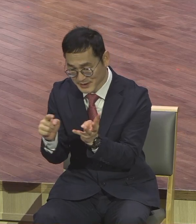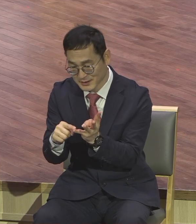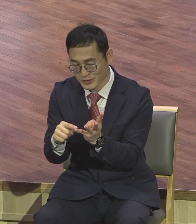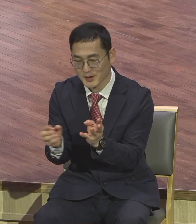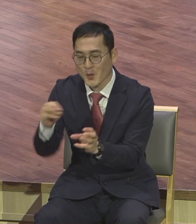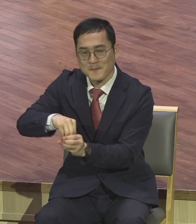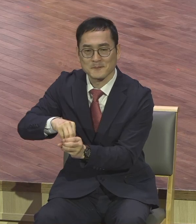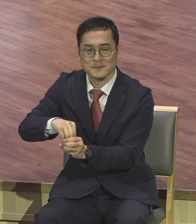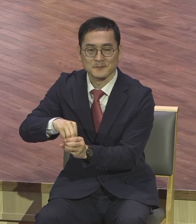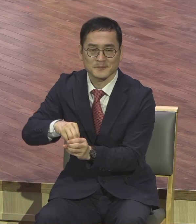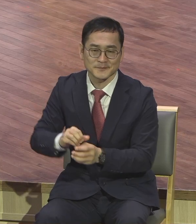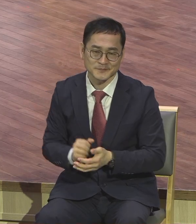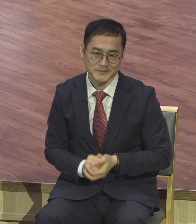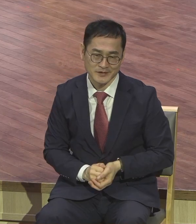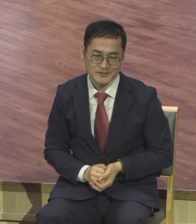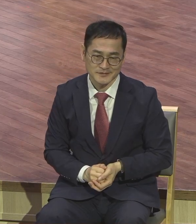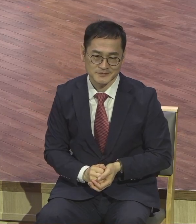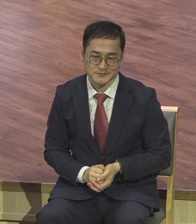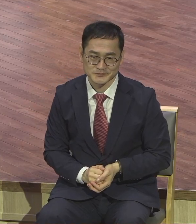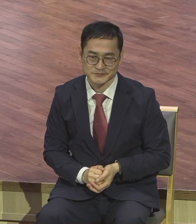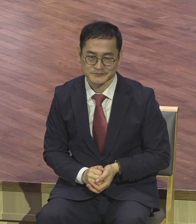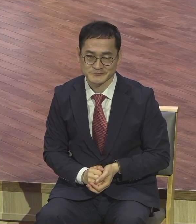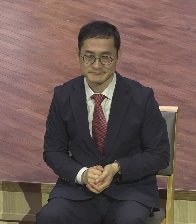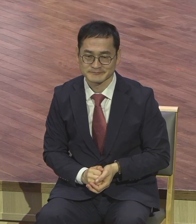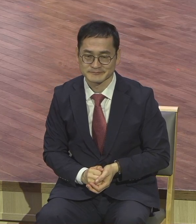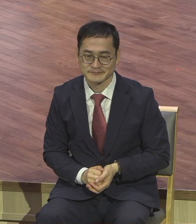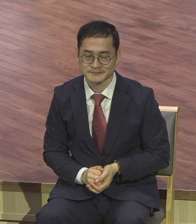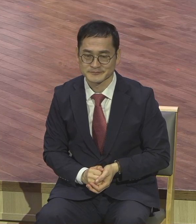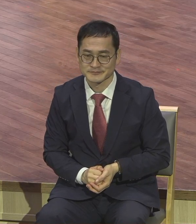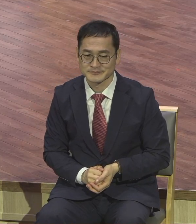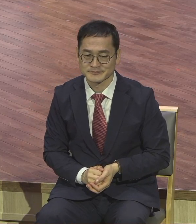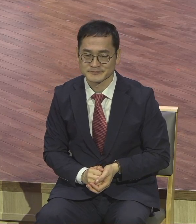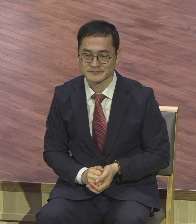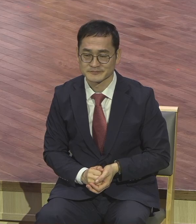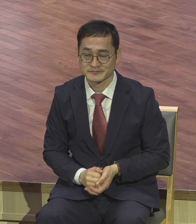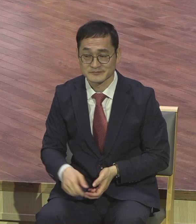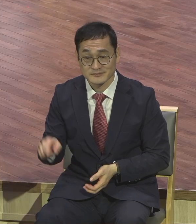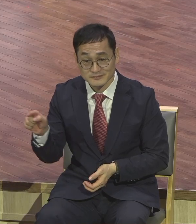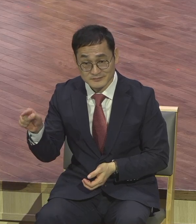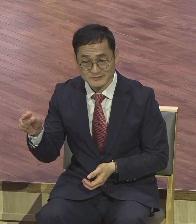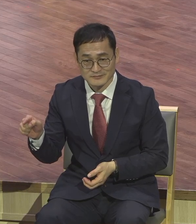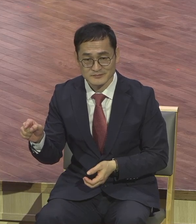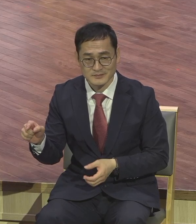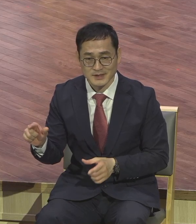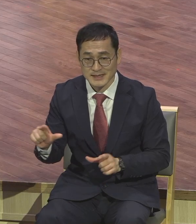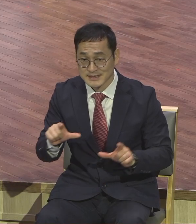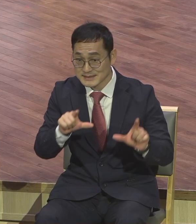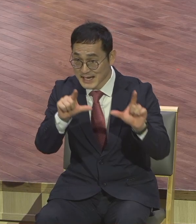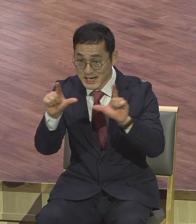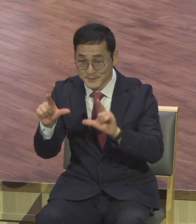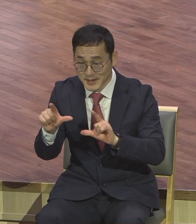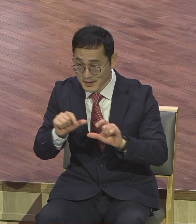드러났을 정도로 미약하지만은 그들이 보여준 삶의 발걸음을 보면